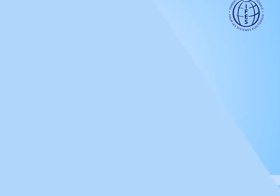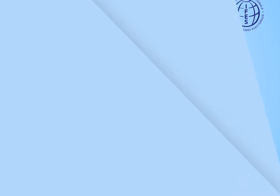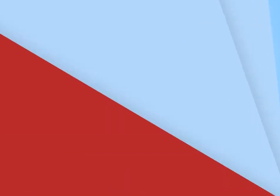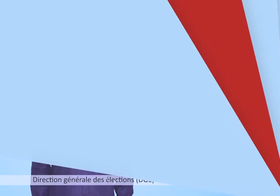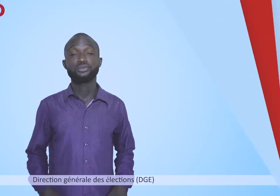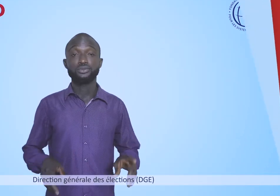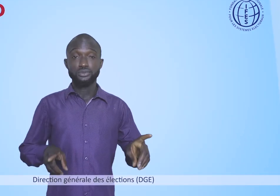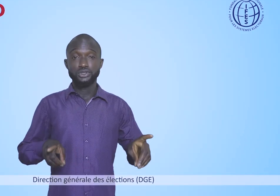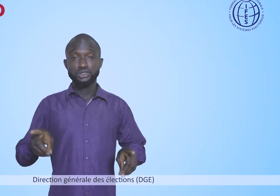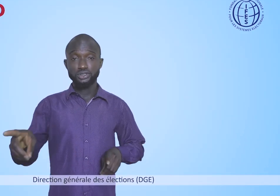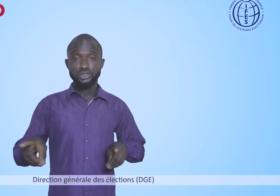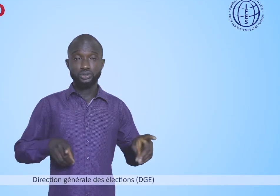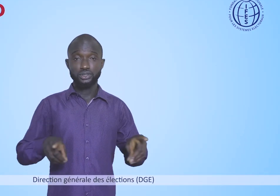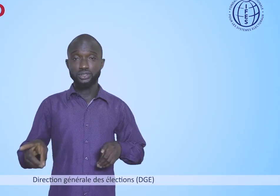Direction générale des élections